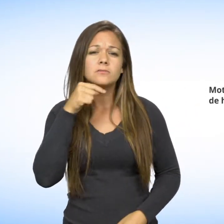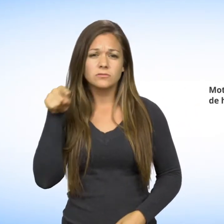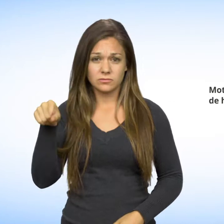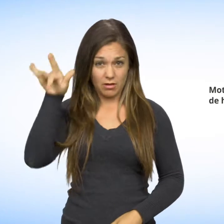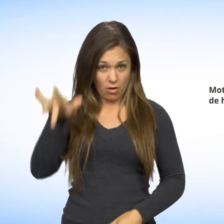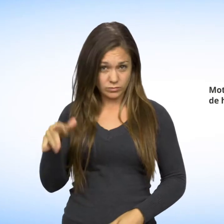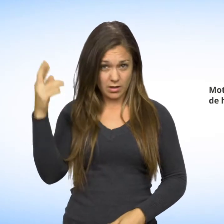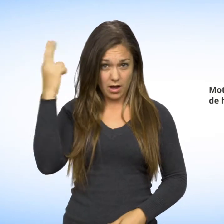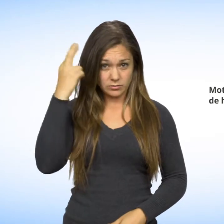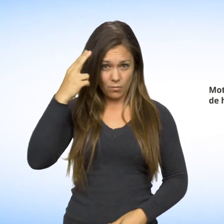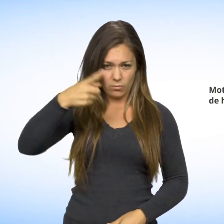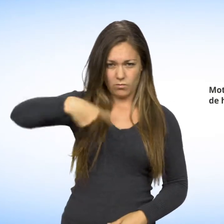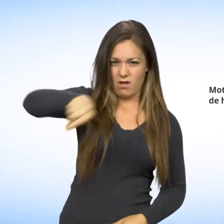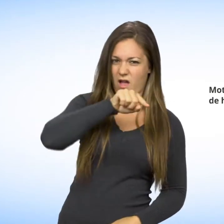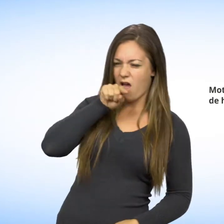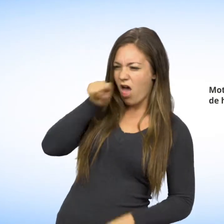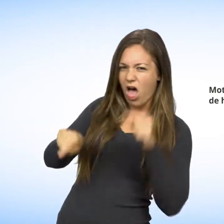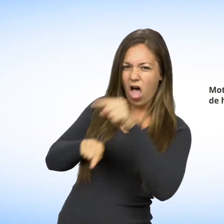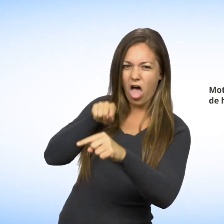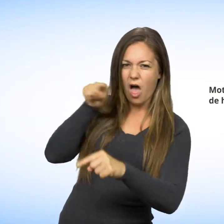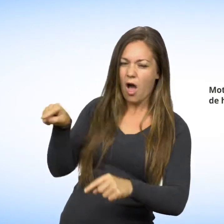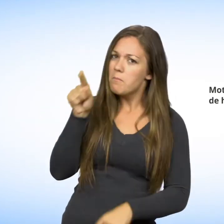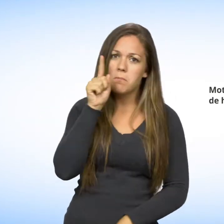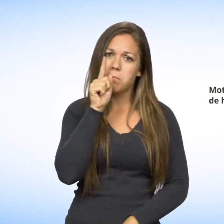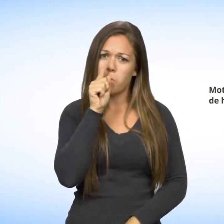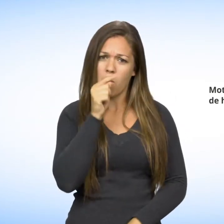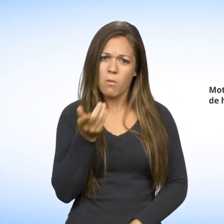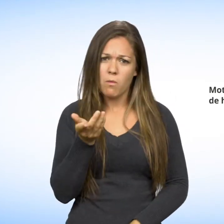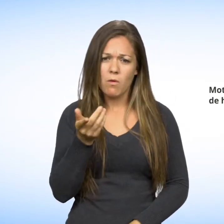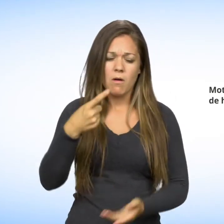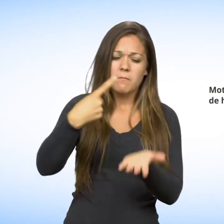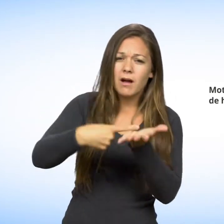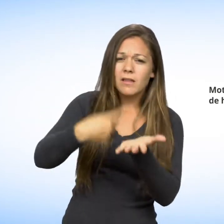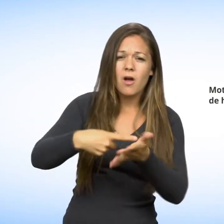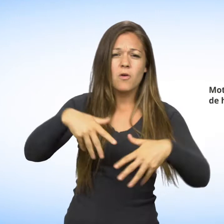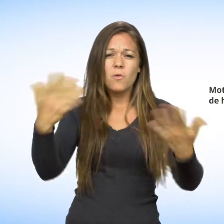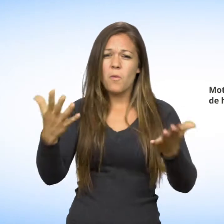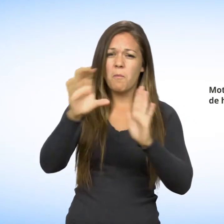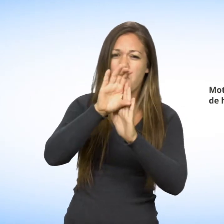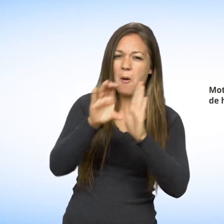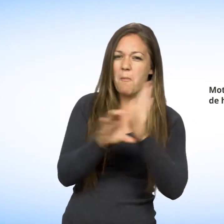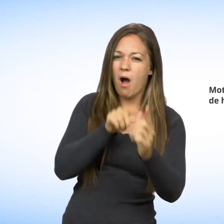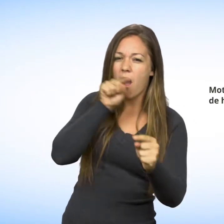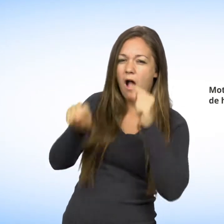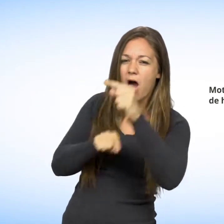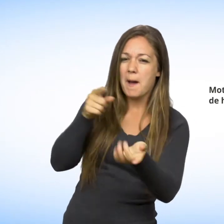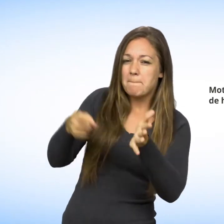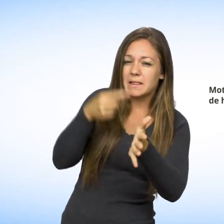Cela signifie qu'on ne peut vous traiter différemment en raison de votre âge. De même, vous ne pouvez être la cible